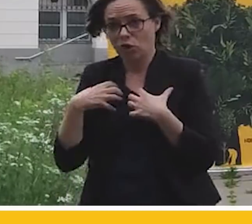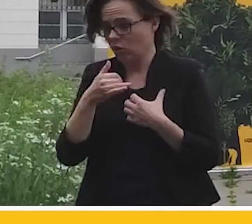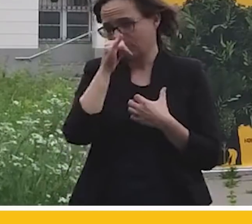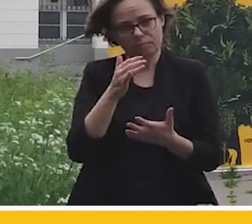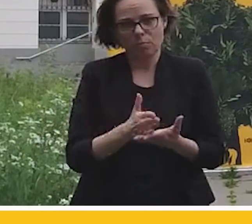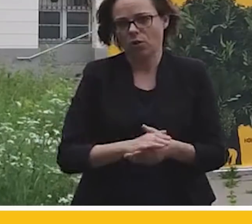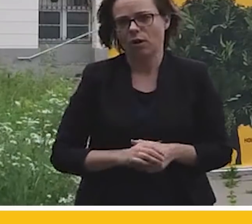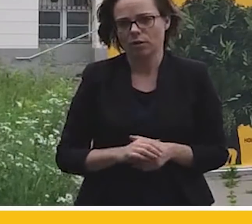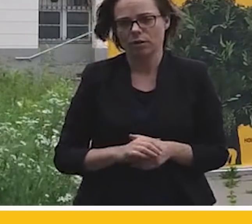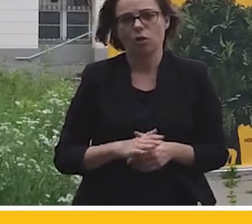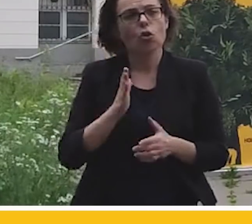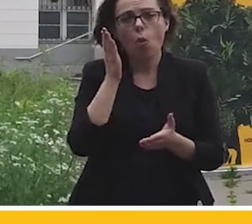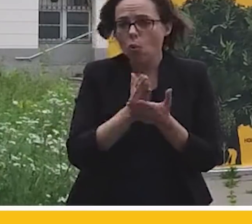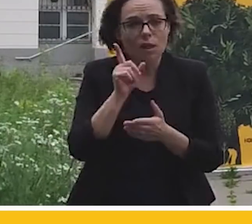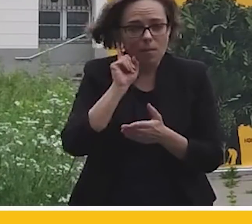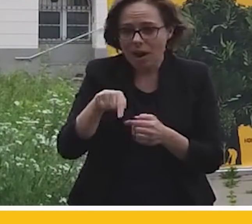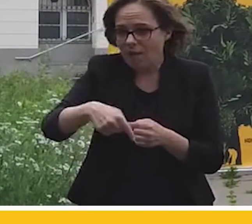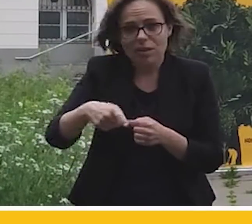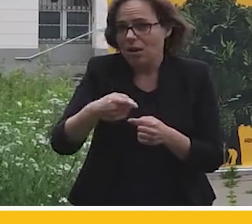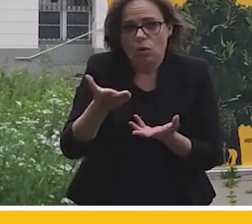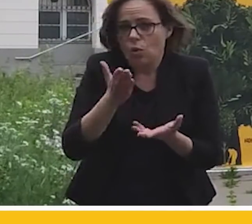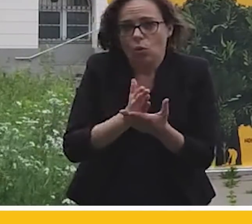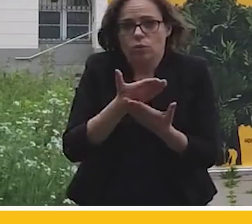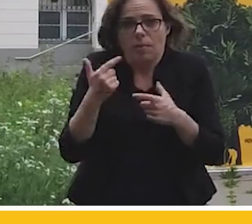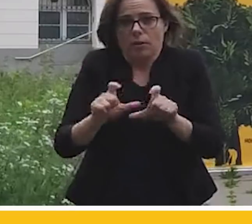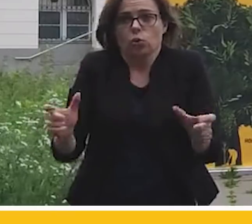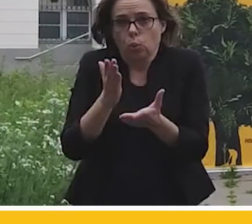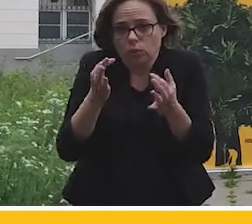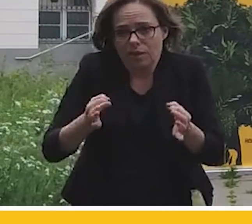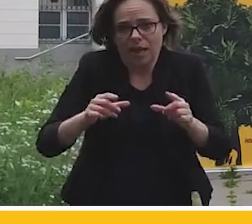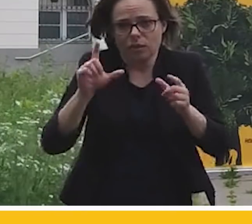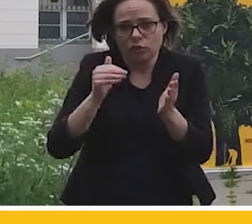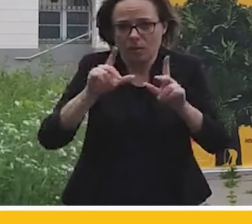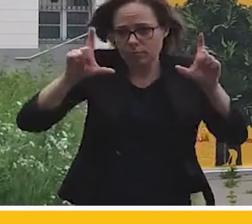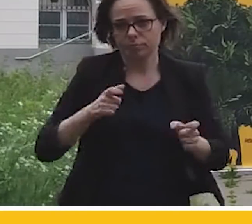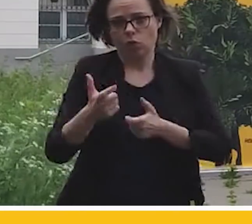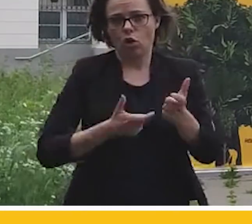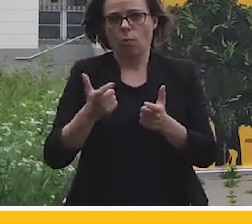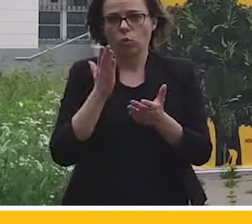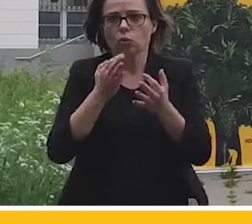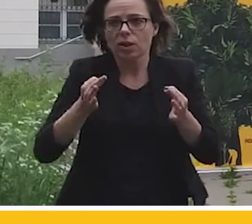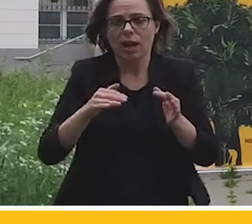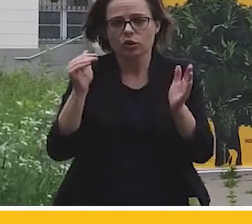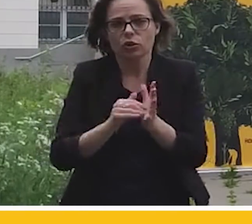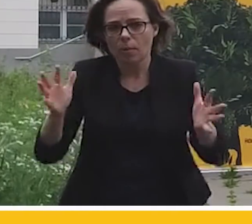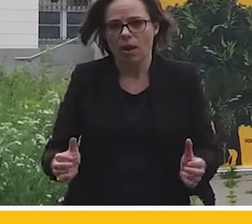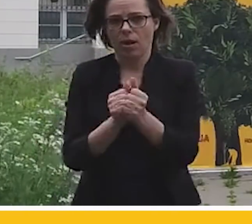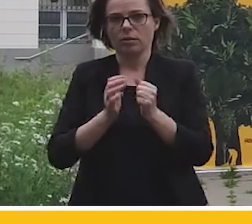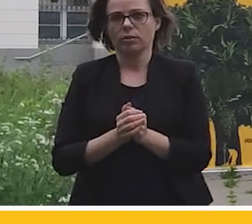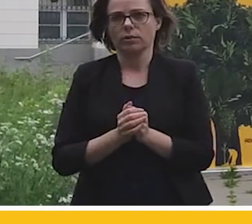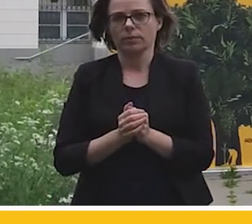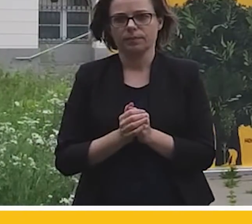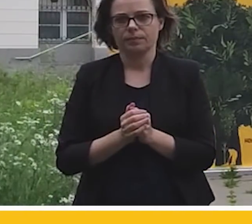Ostatni dzwonek. Ostatni dzwonek na to, żeby zacząć ten proces ratunkowy. On już zadzwonił.